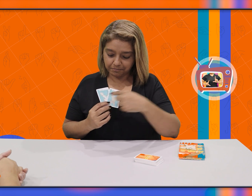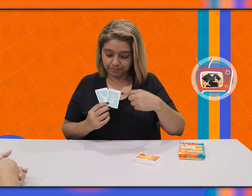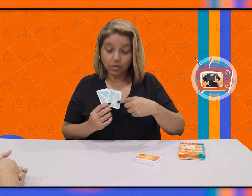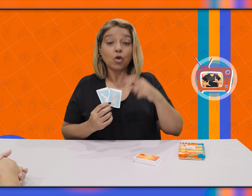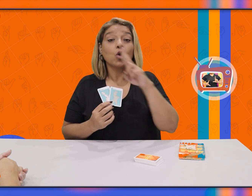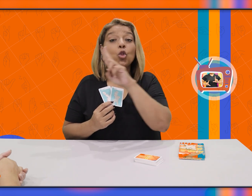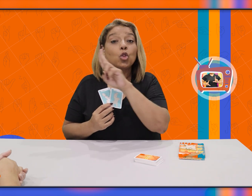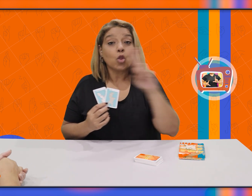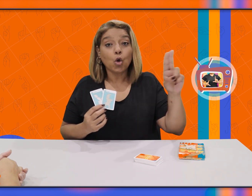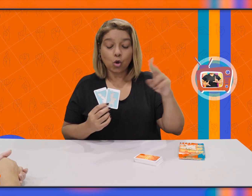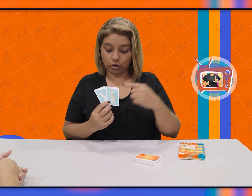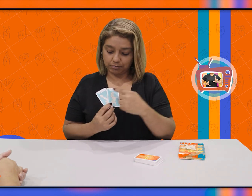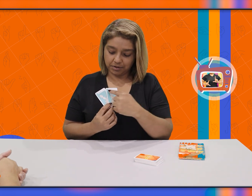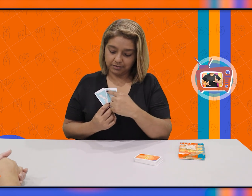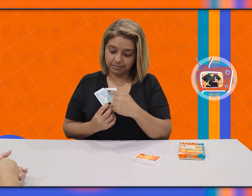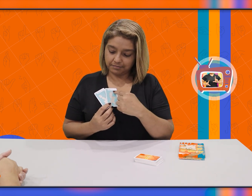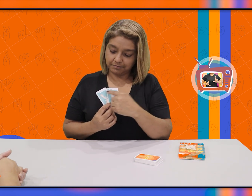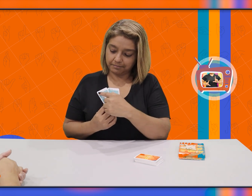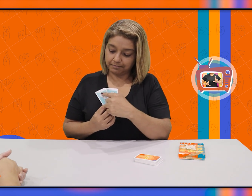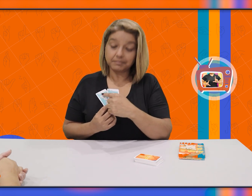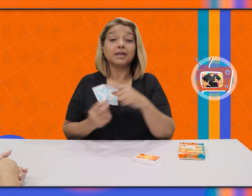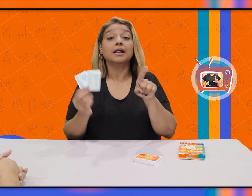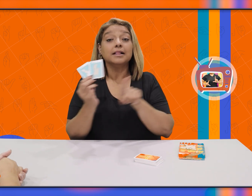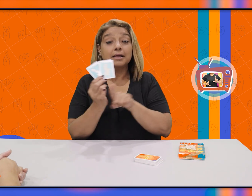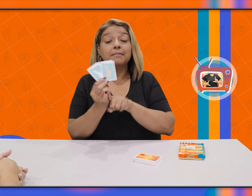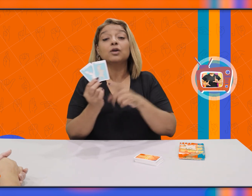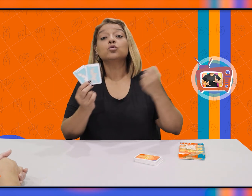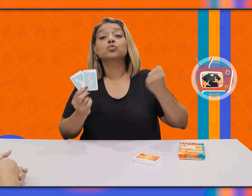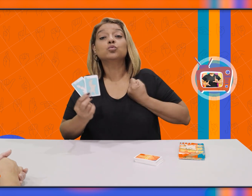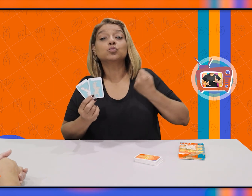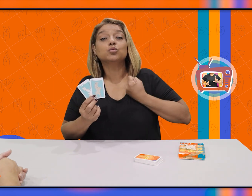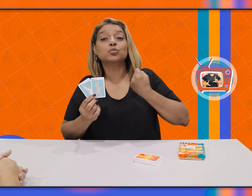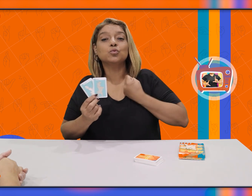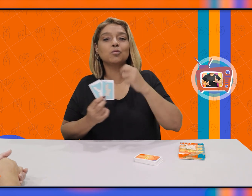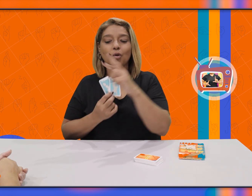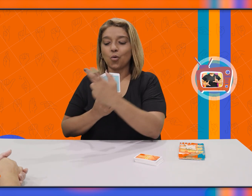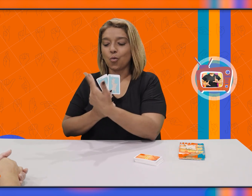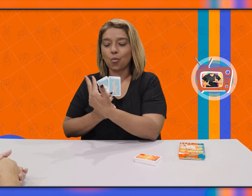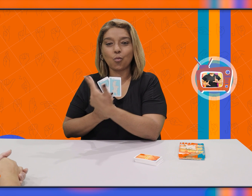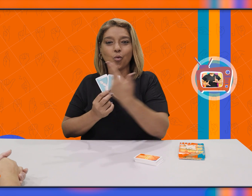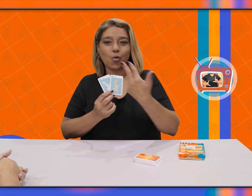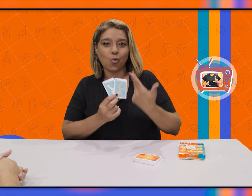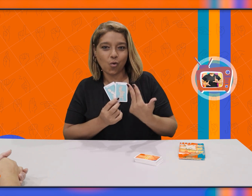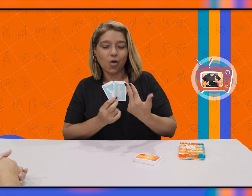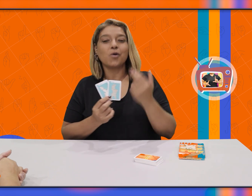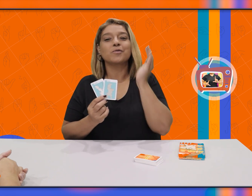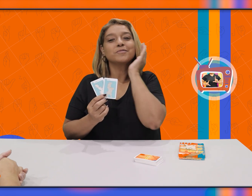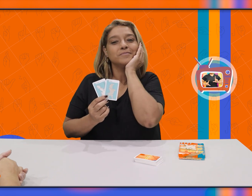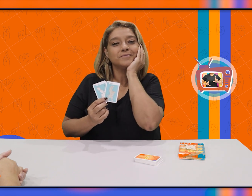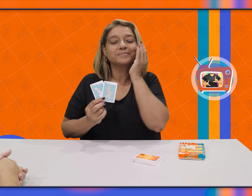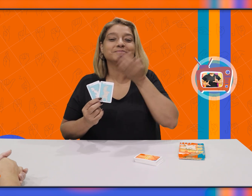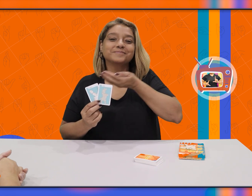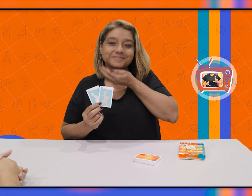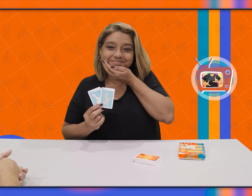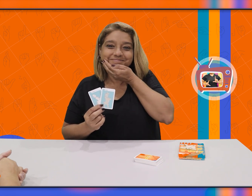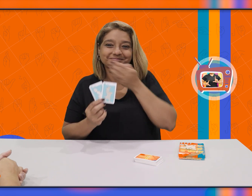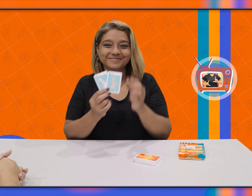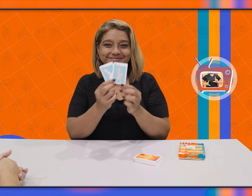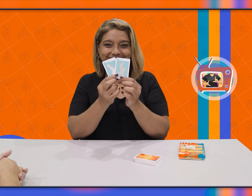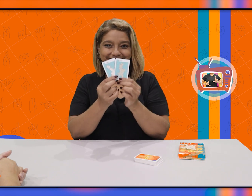Você também pode olhar pelo nome. Tem o nome e também o número. E o número é o mesmo para